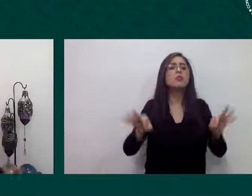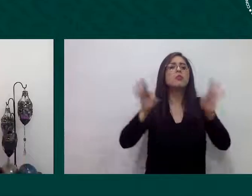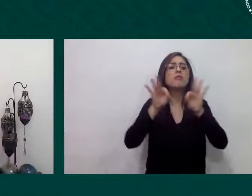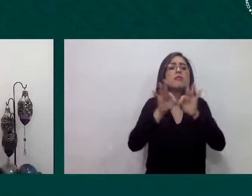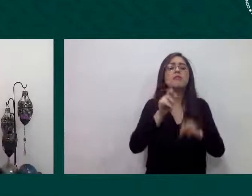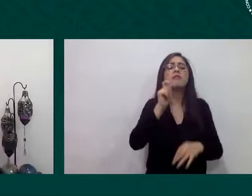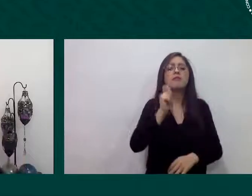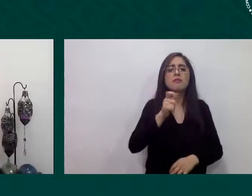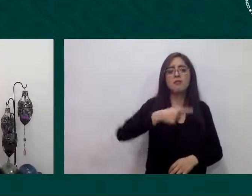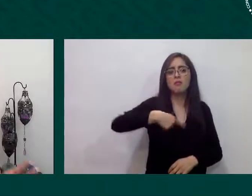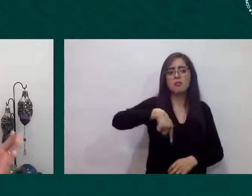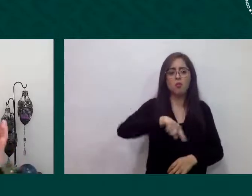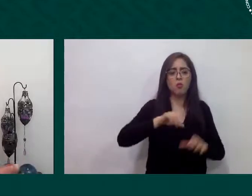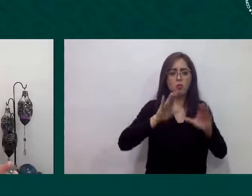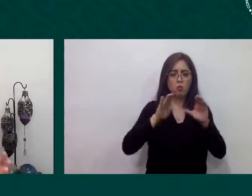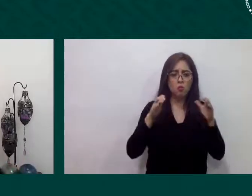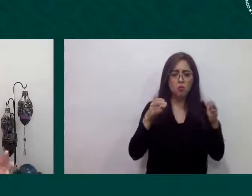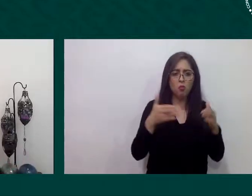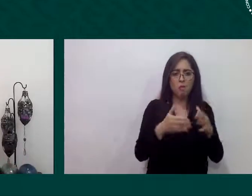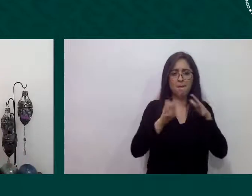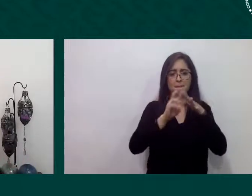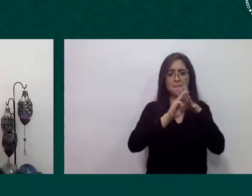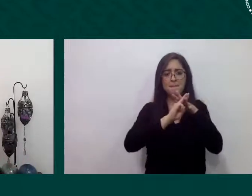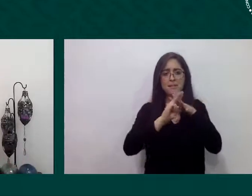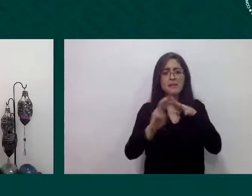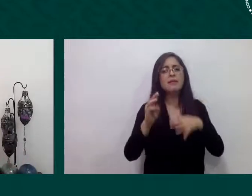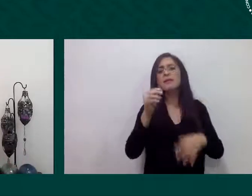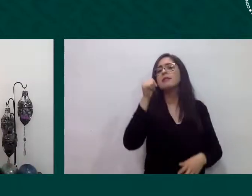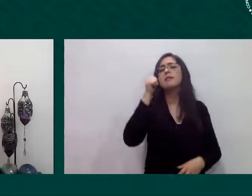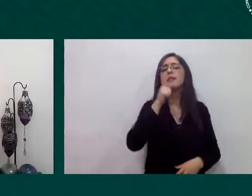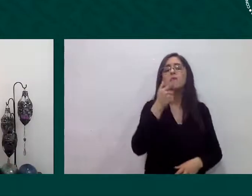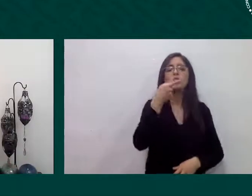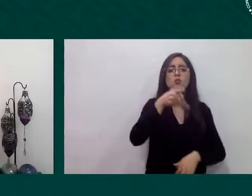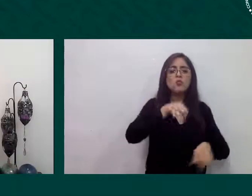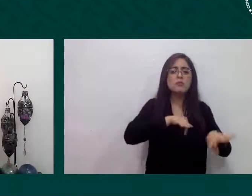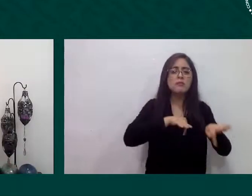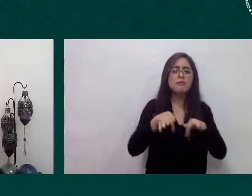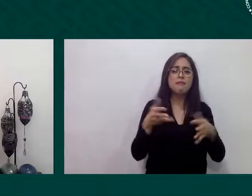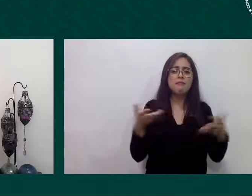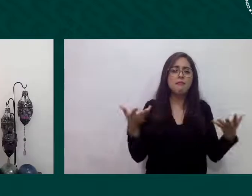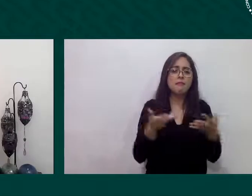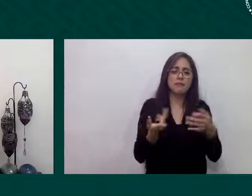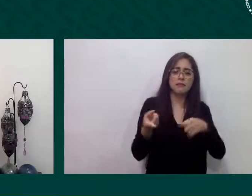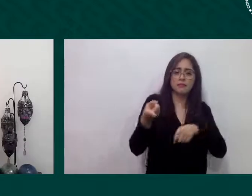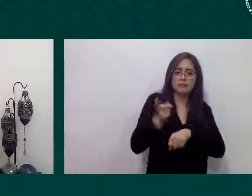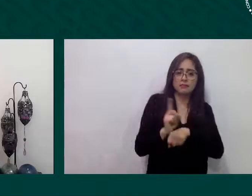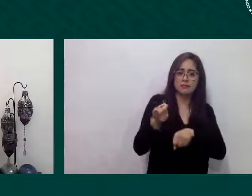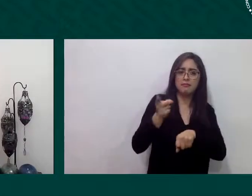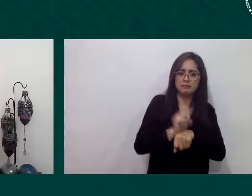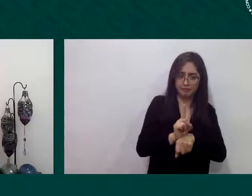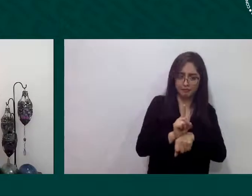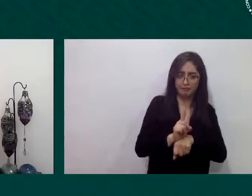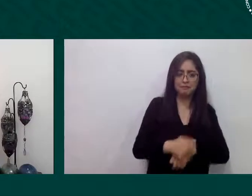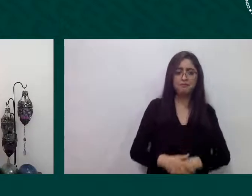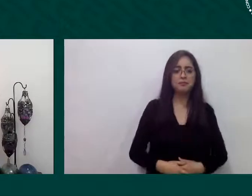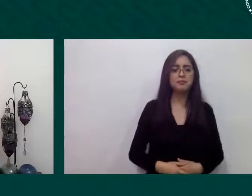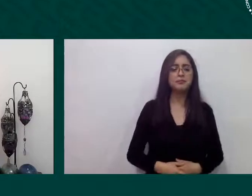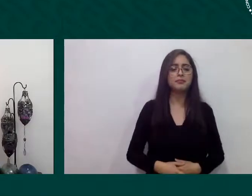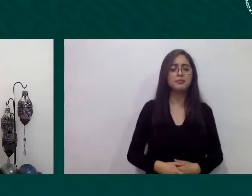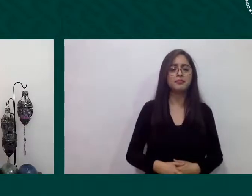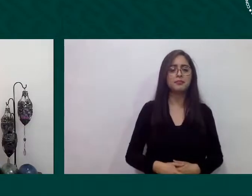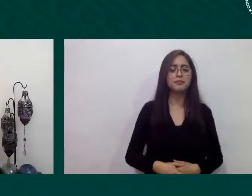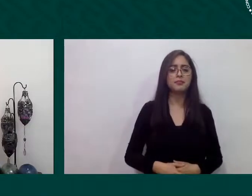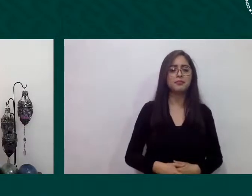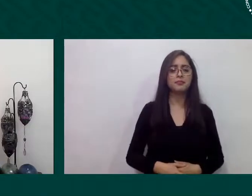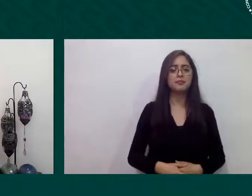realizan todos los días y particularmente respecto de este tema de estos aportes culturales que